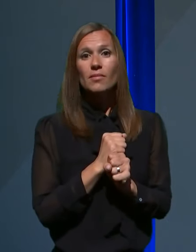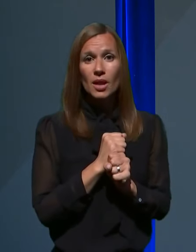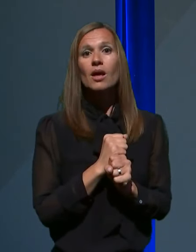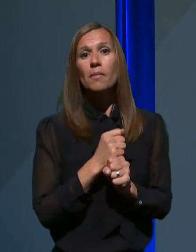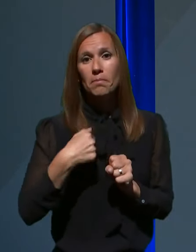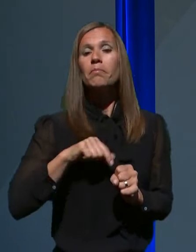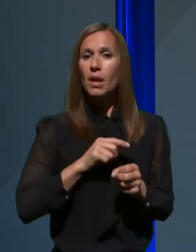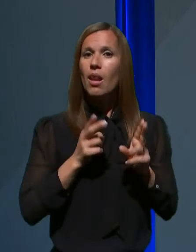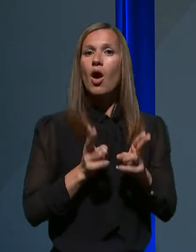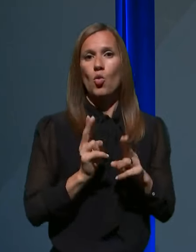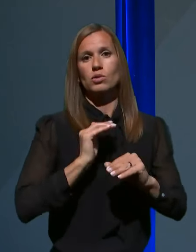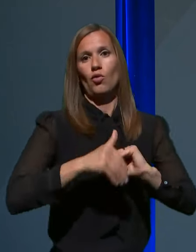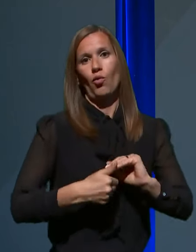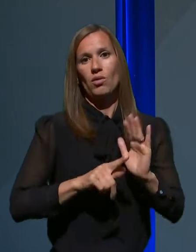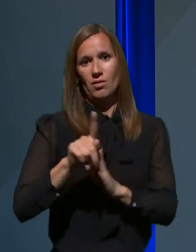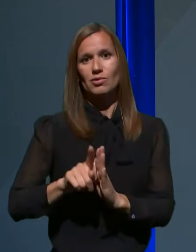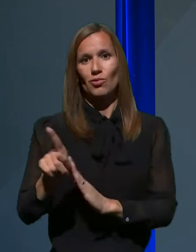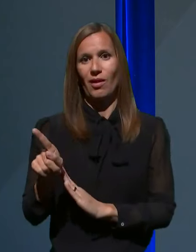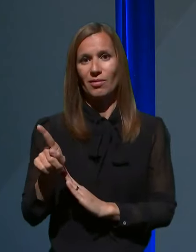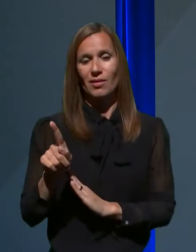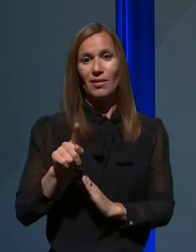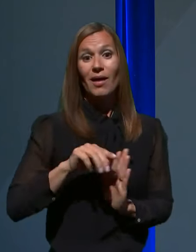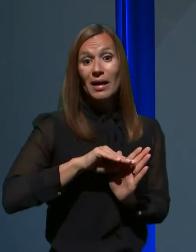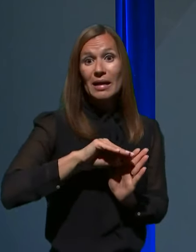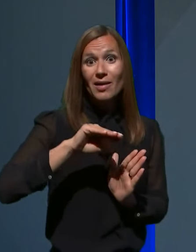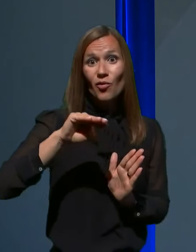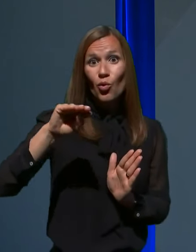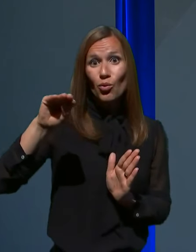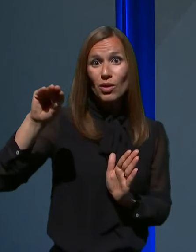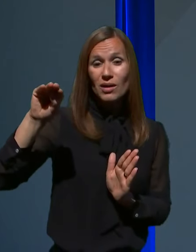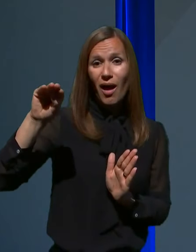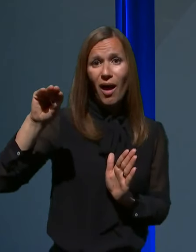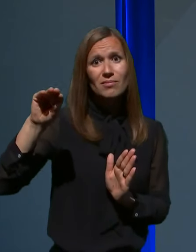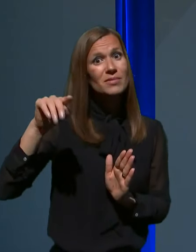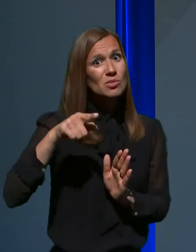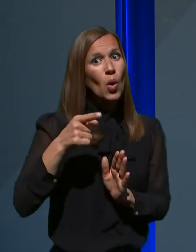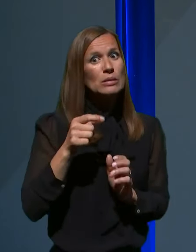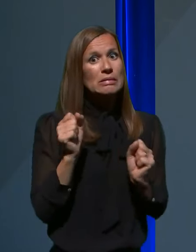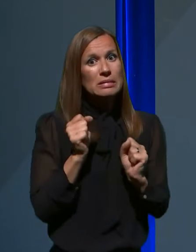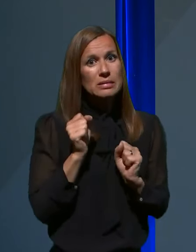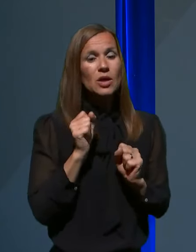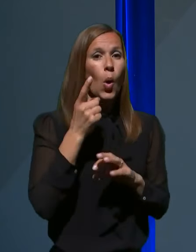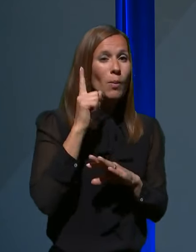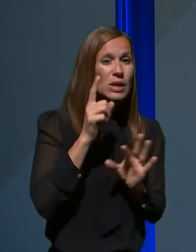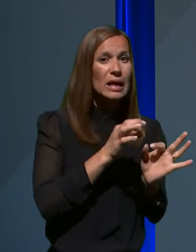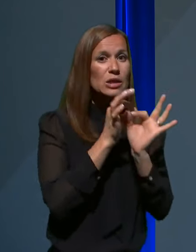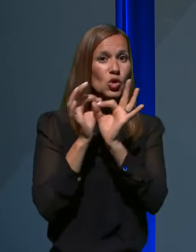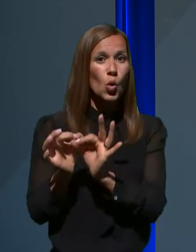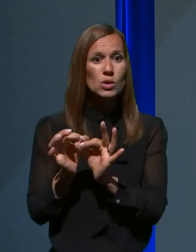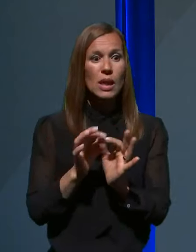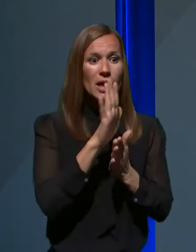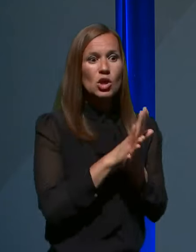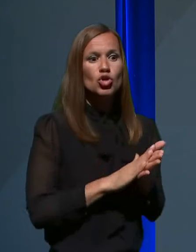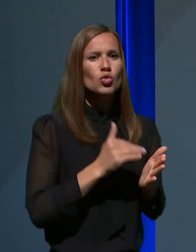zadovoljni. Namreč krivuljo, na katero smo upozarjali vaš čas in se je v začetku strmo